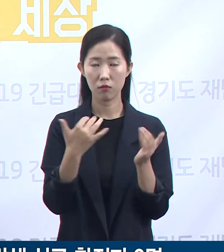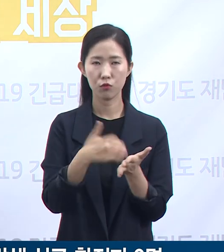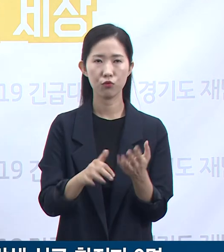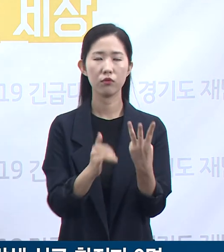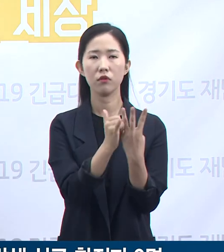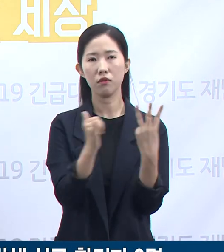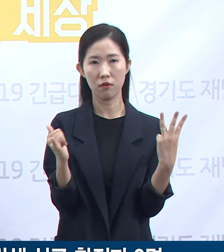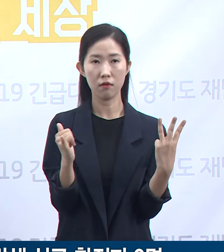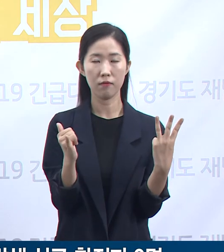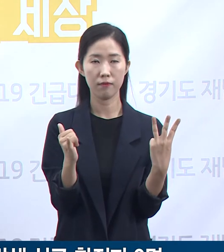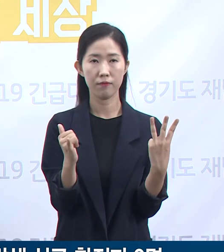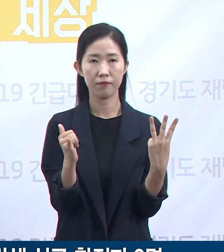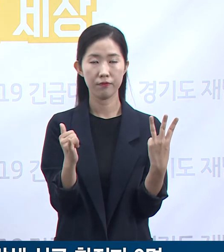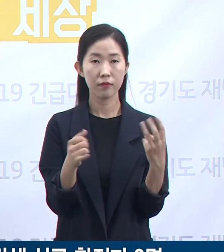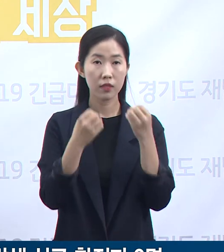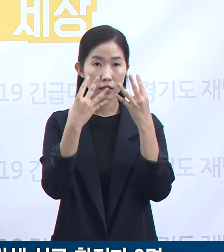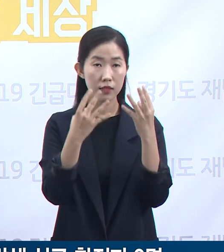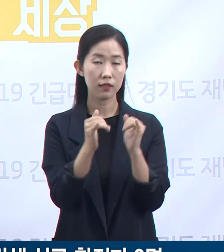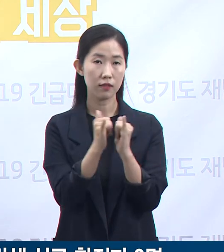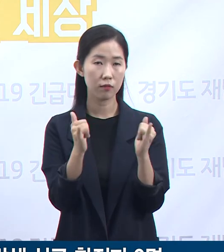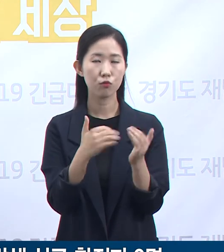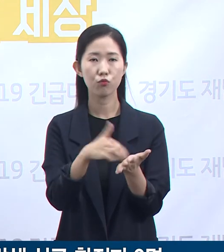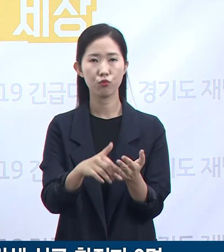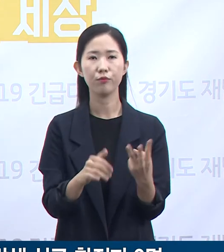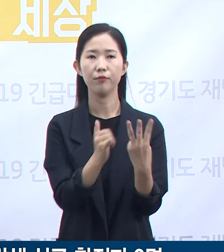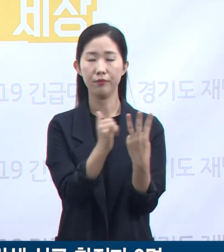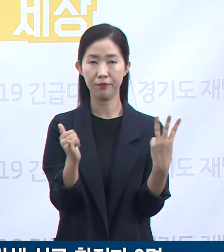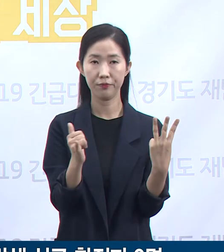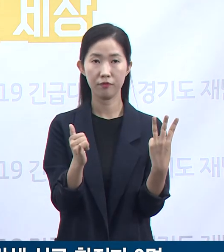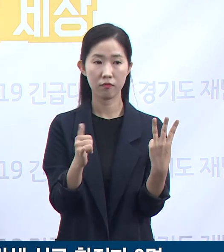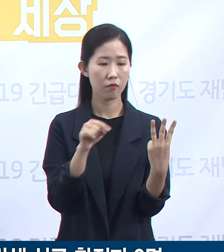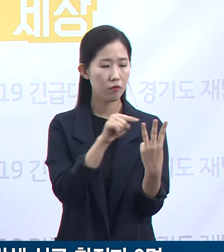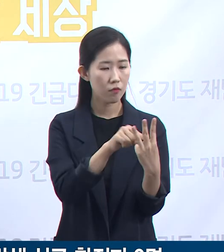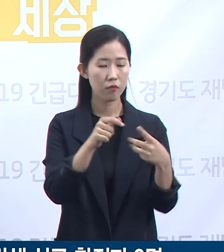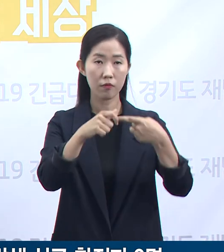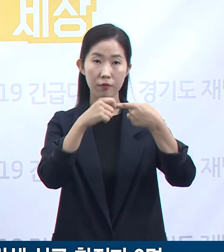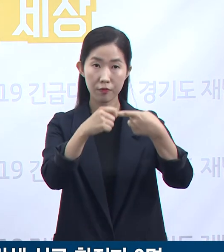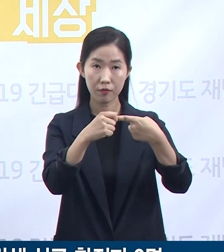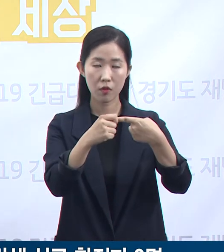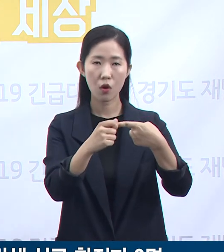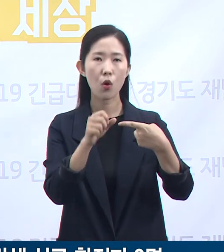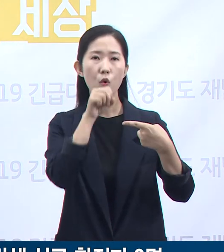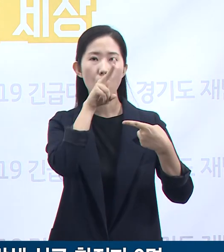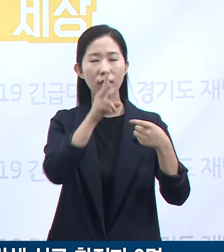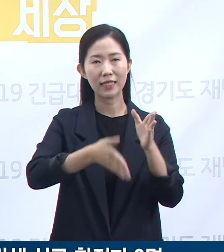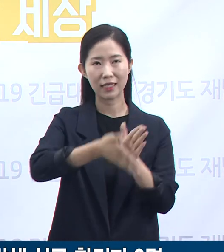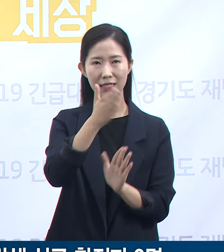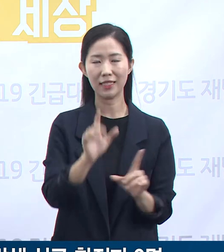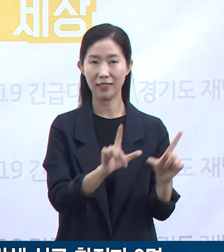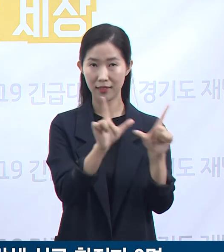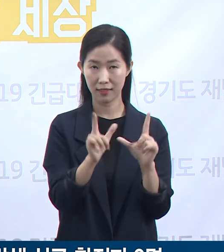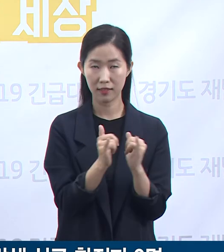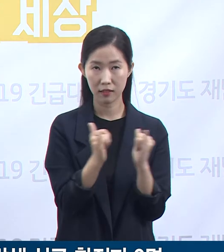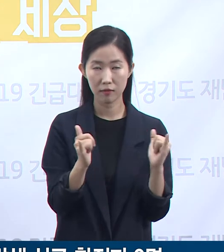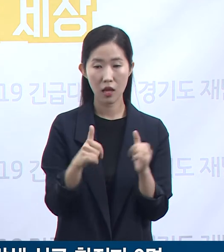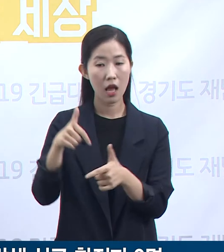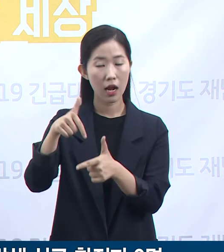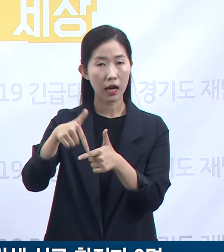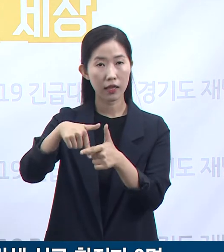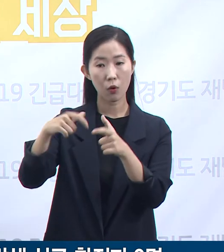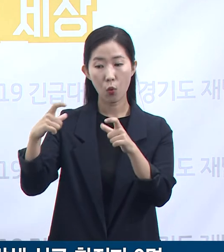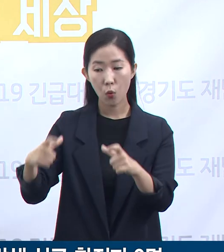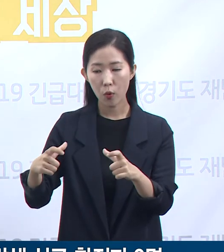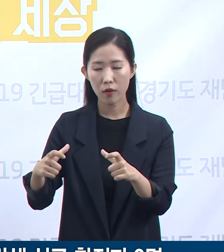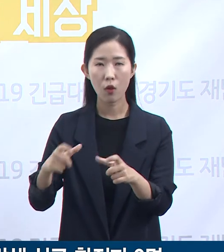지역사회 발생 신규 확진자는 3명입니다. 이 중 확진자 1명은 용인시 거주자로 강남구 소재